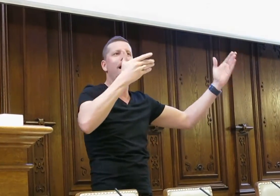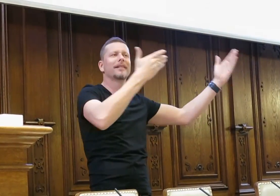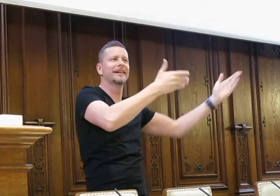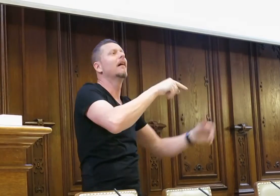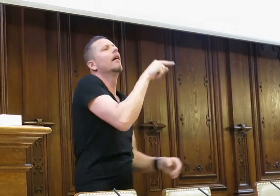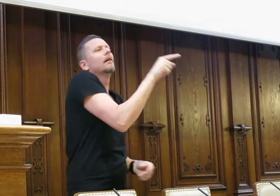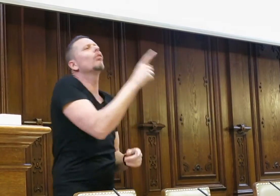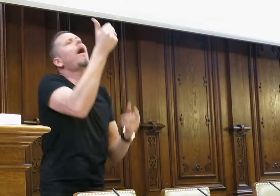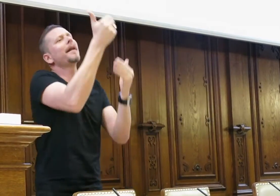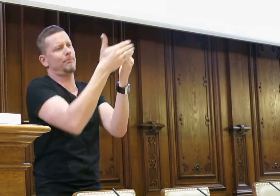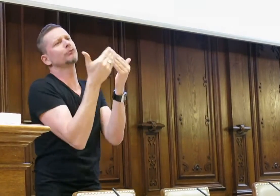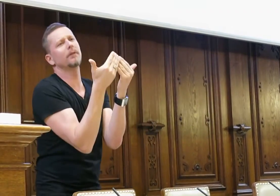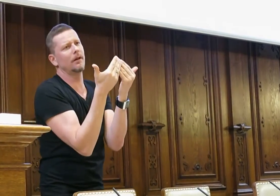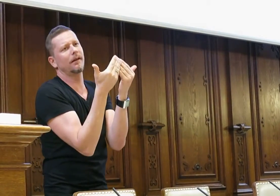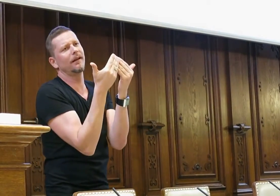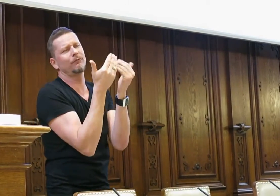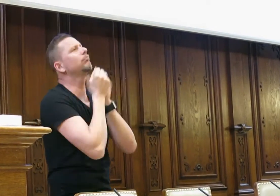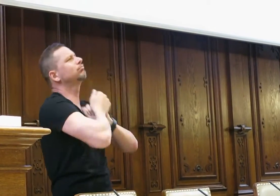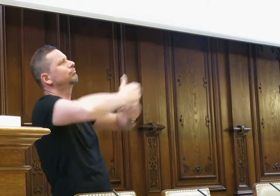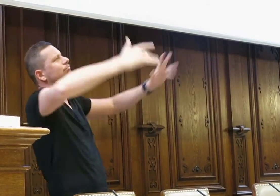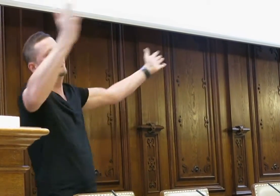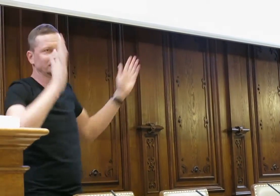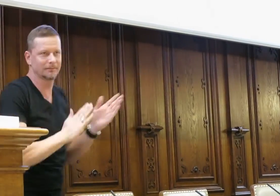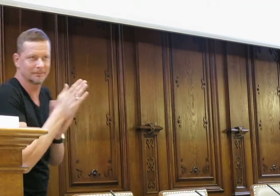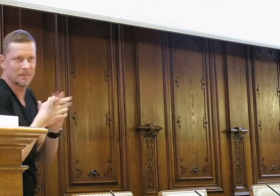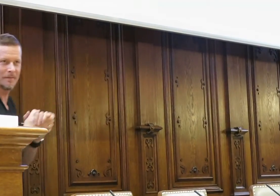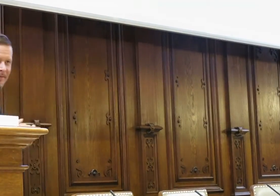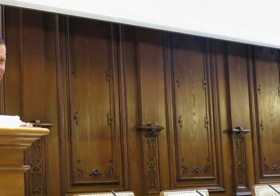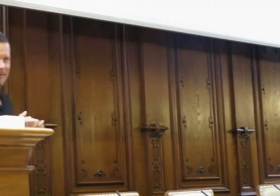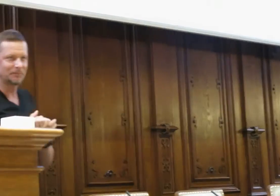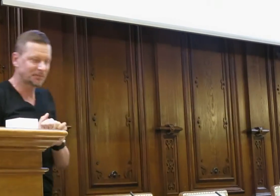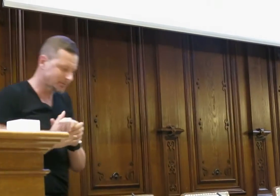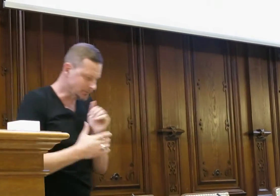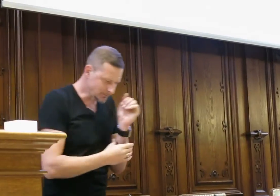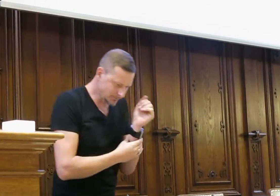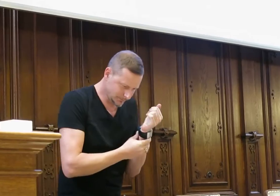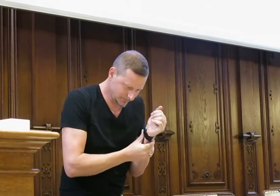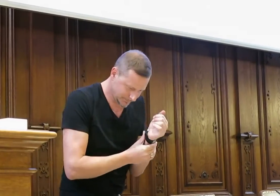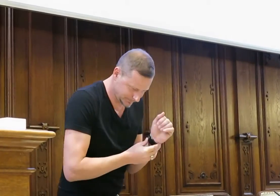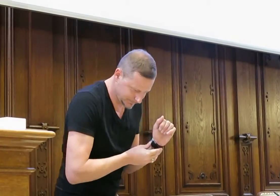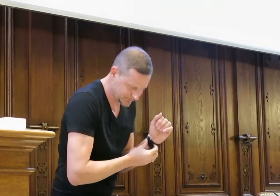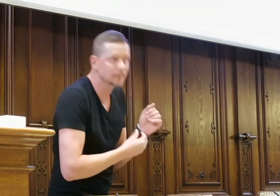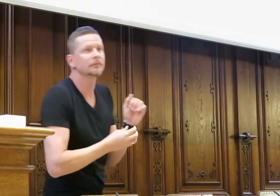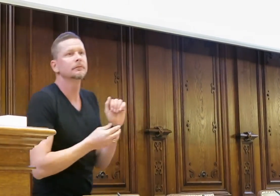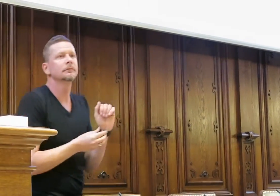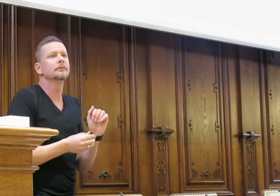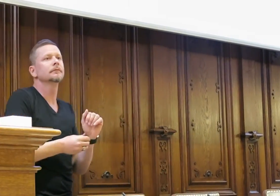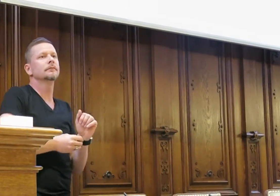Das heißt, eine Möglichkeit zum Beispiel, mit dem Fingeralphabet zu spielen und da gibt es ganz viele, viele zahlreiche